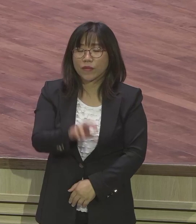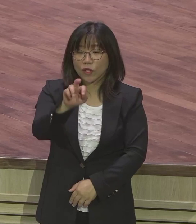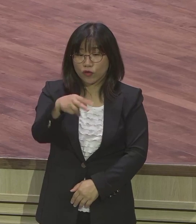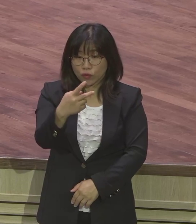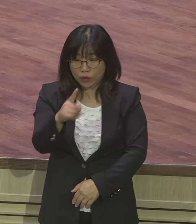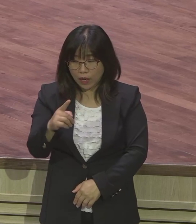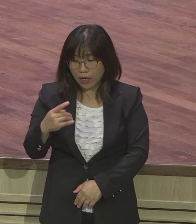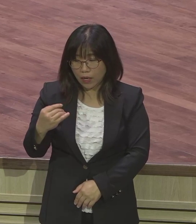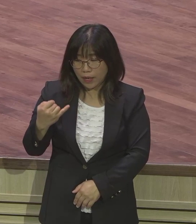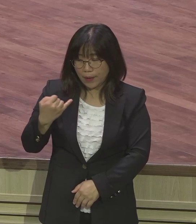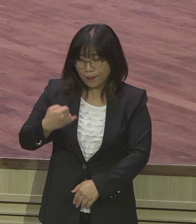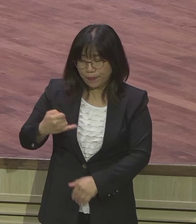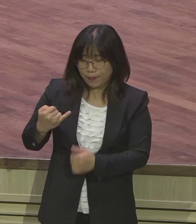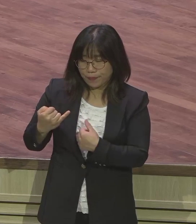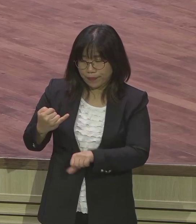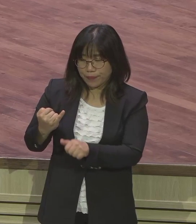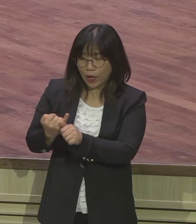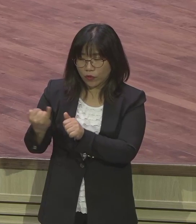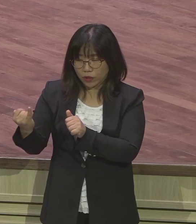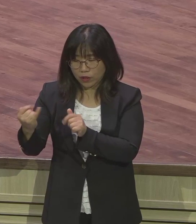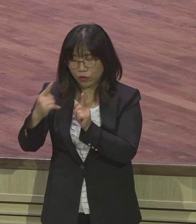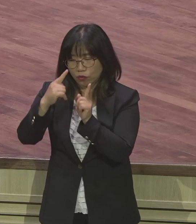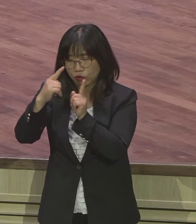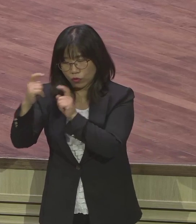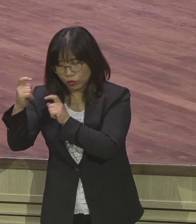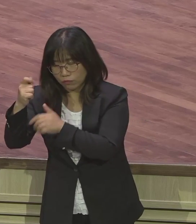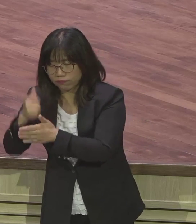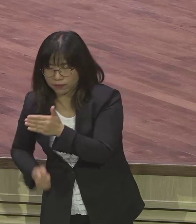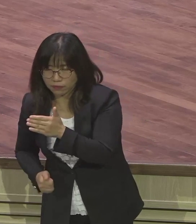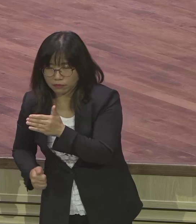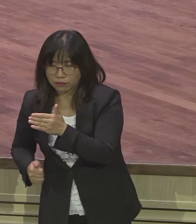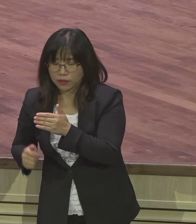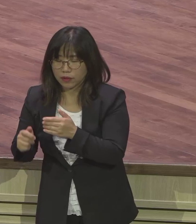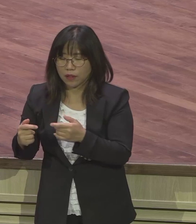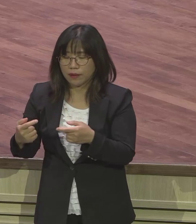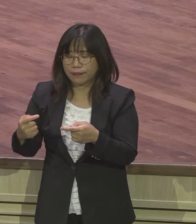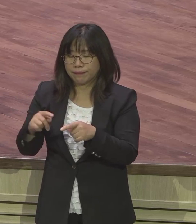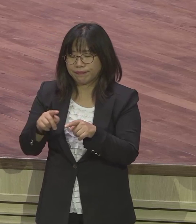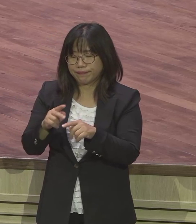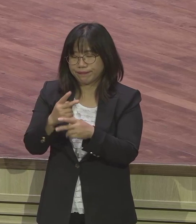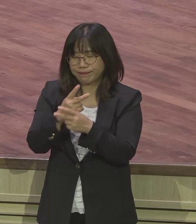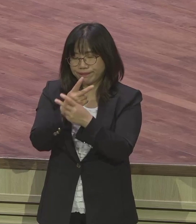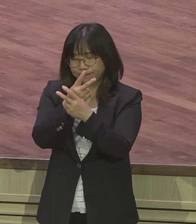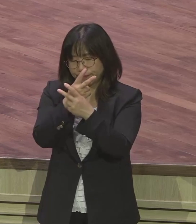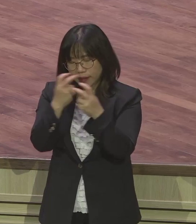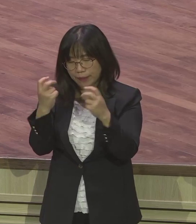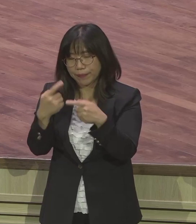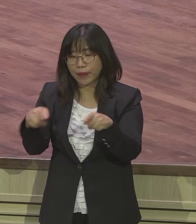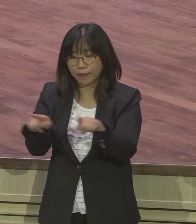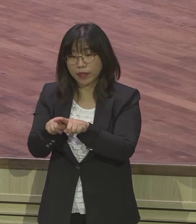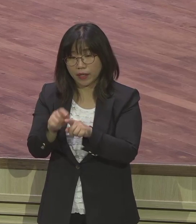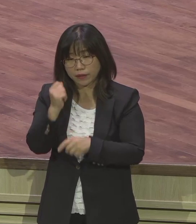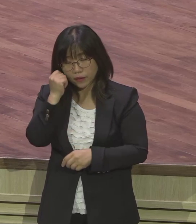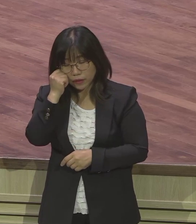다말의 유혹에 넘어가서 그와 잠자를 같이 하게 되고 다말은 유다의